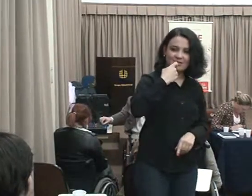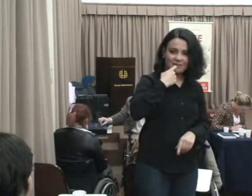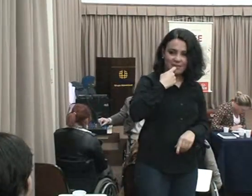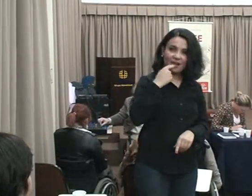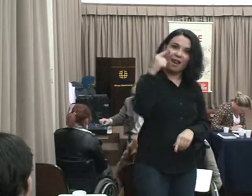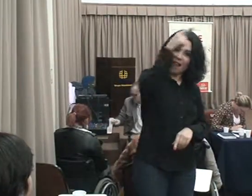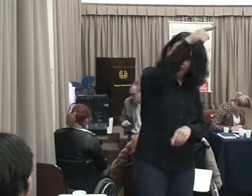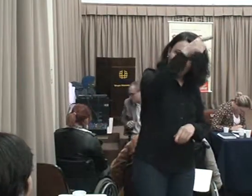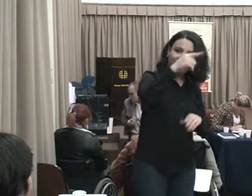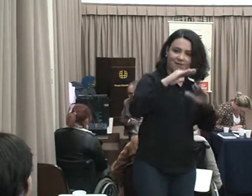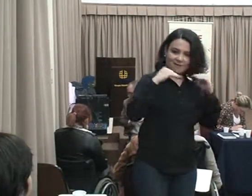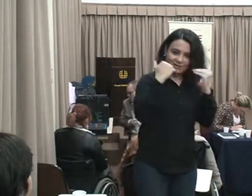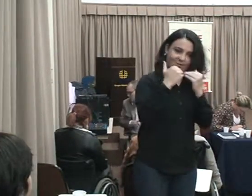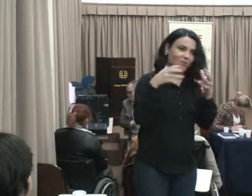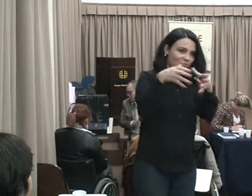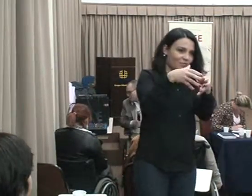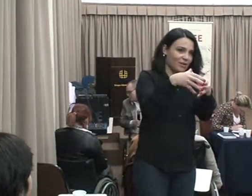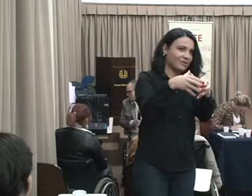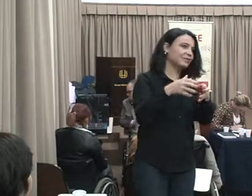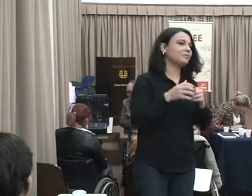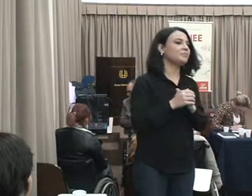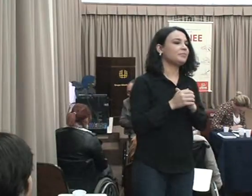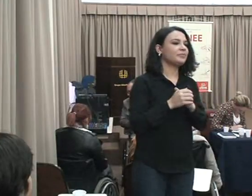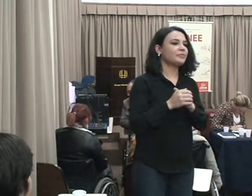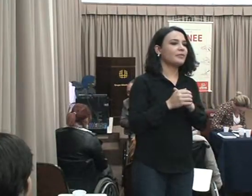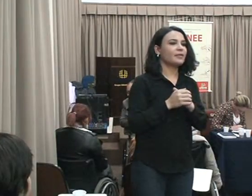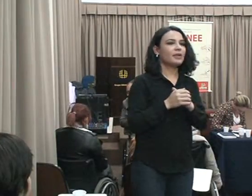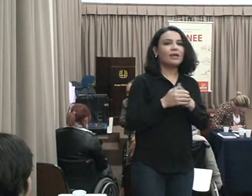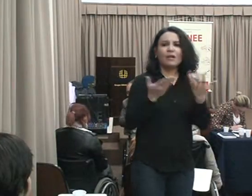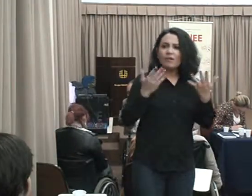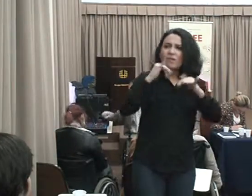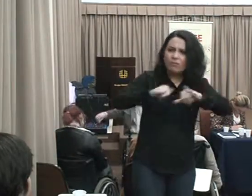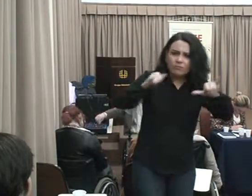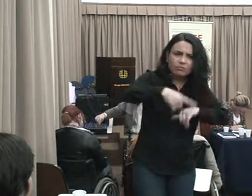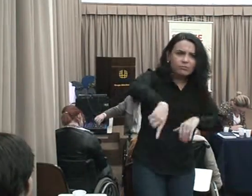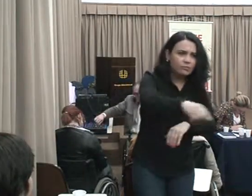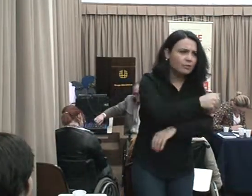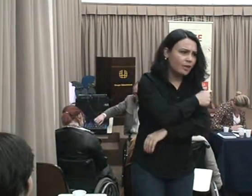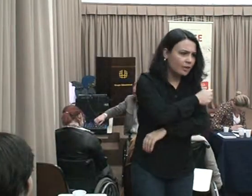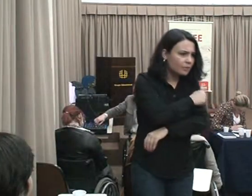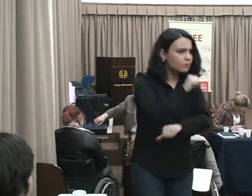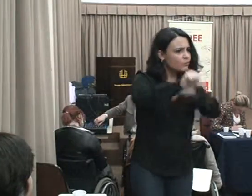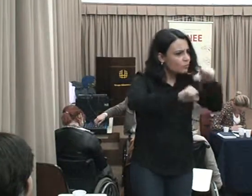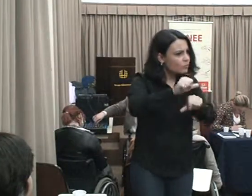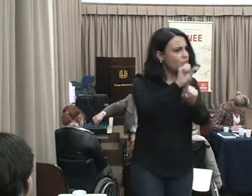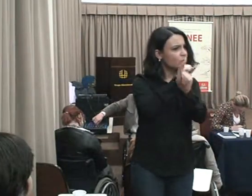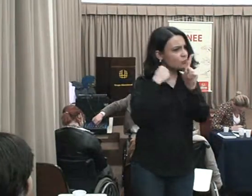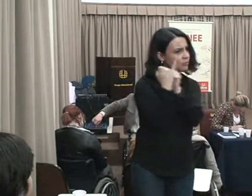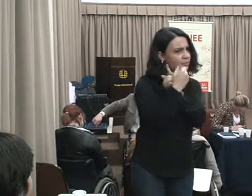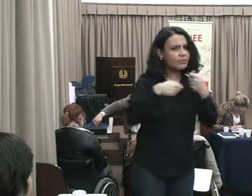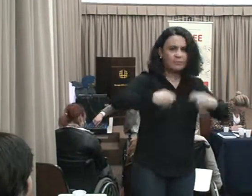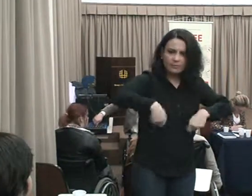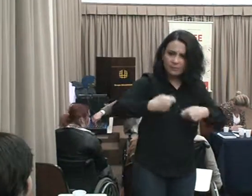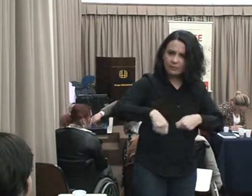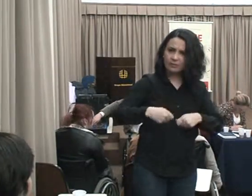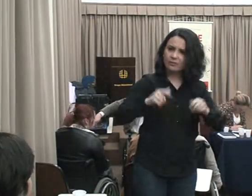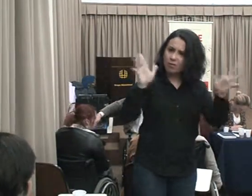Falei Gente, vamos aprender Temos que mudar a sociedade Nós temos que ver Em outras visões